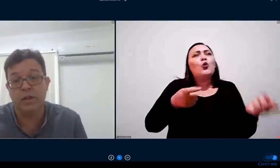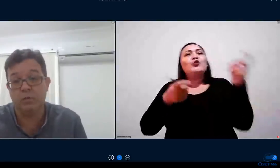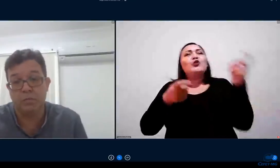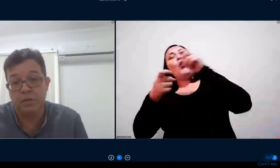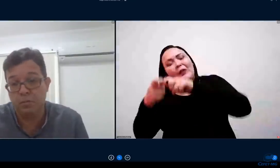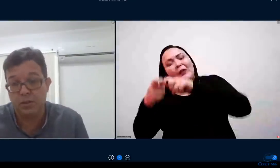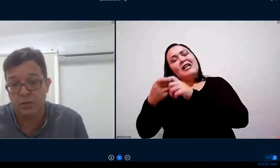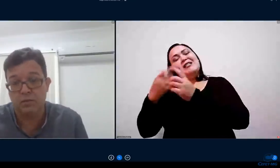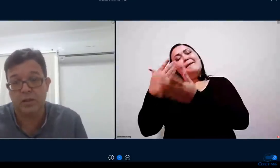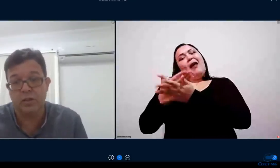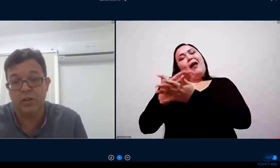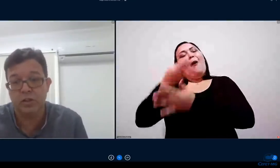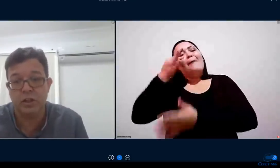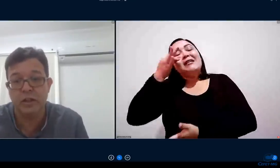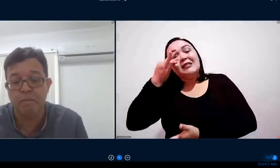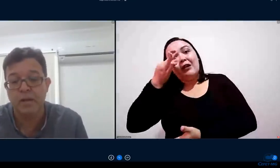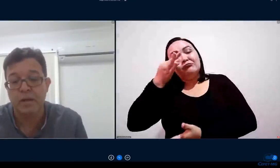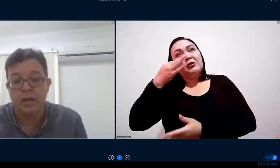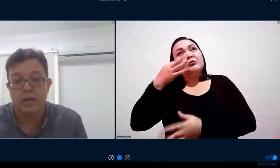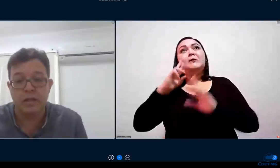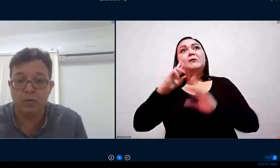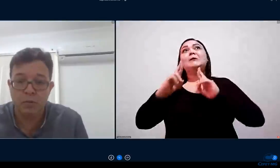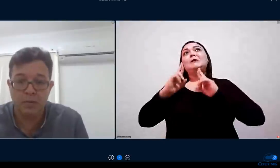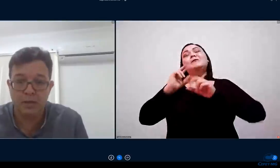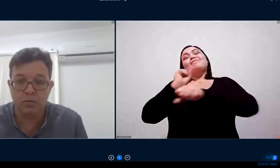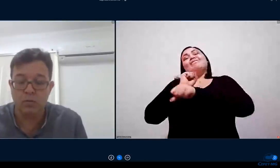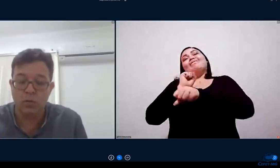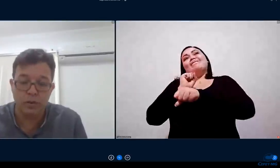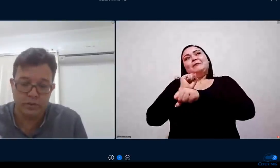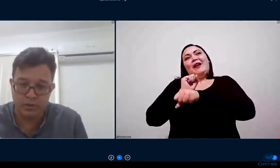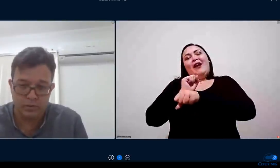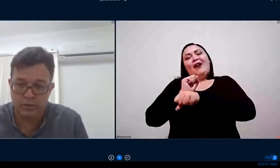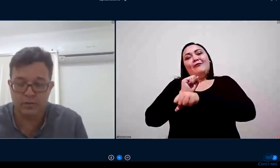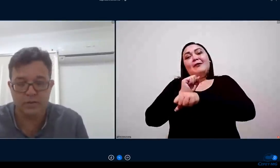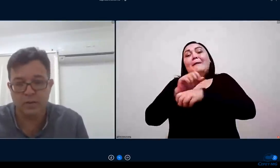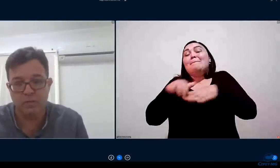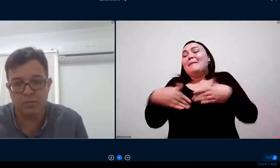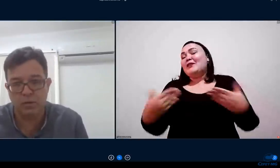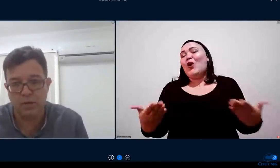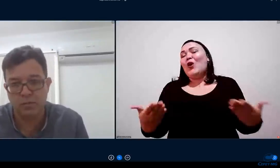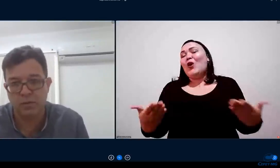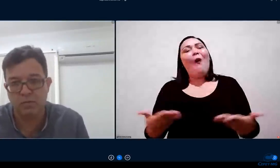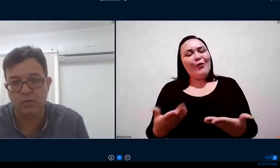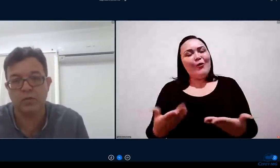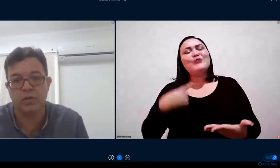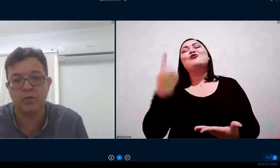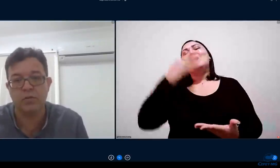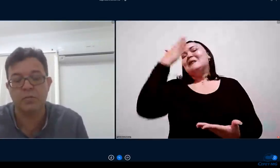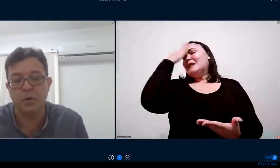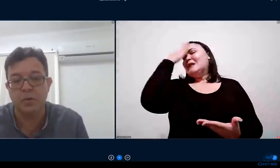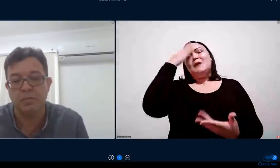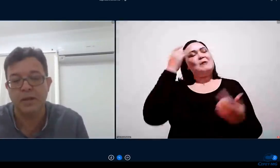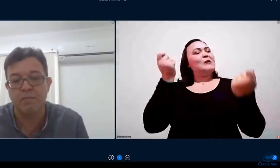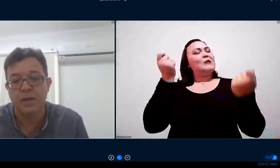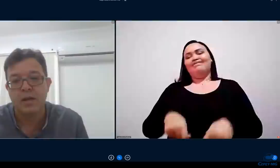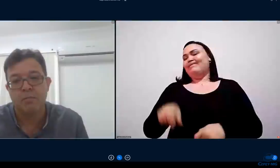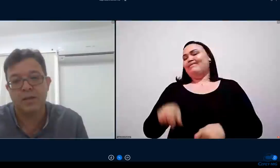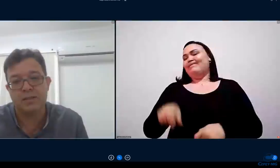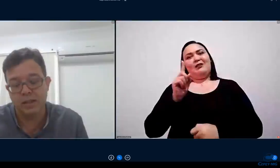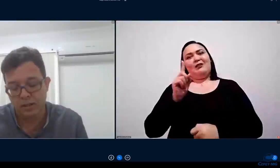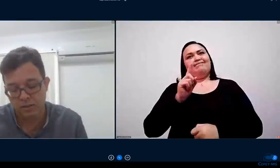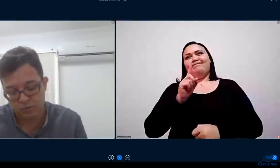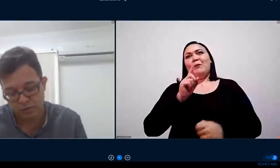estudo que a gente fez uma perspectiva que a gente tinha e que no momento hoje nós já sabemos que não é possível não se confirmou